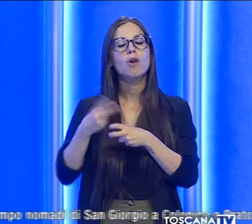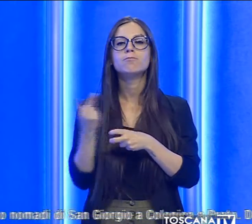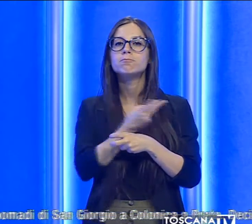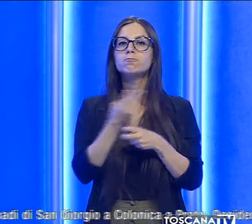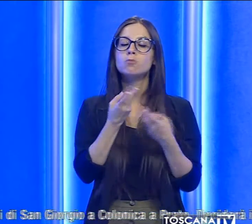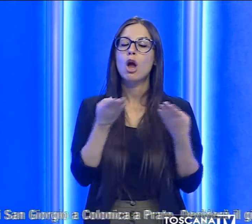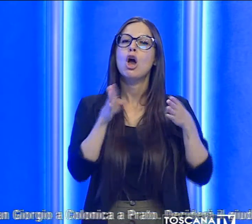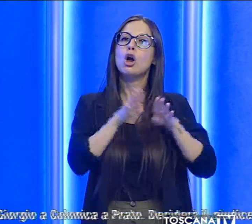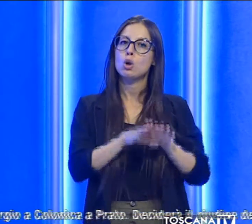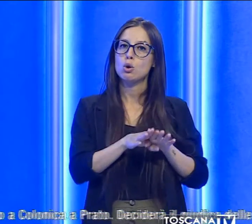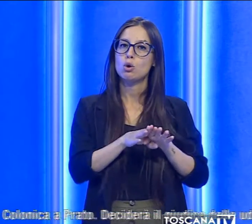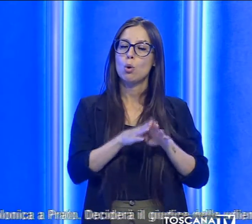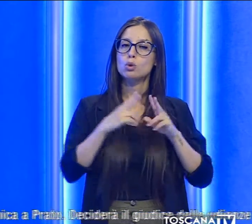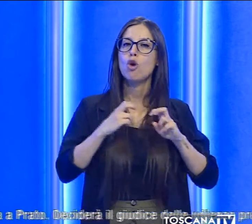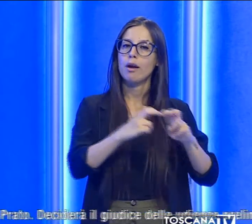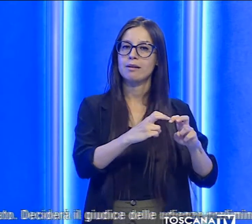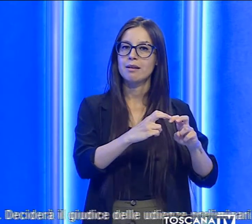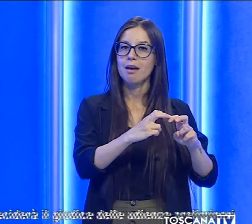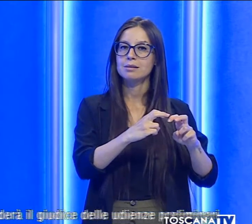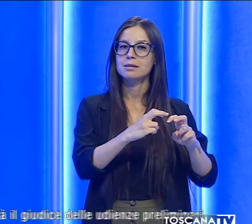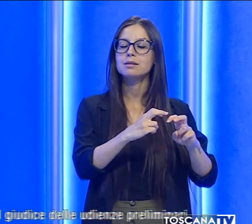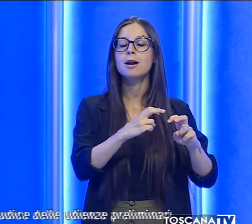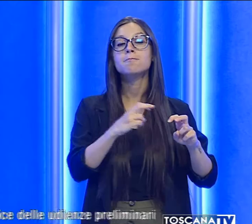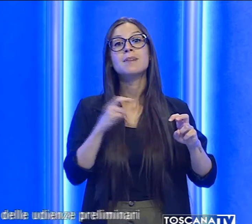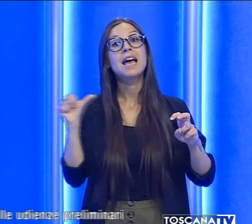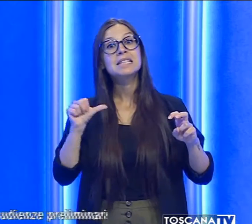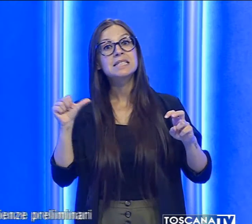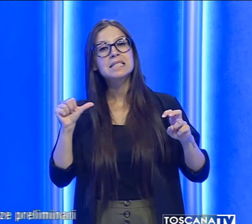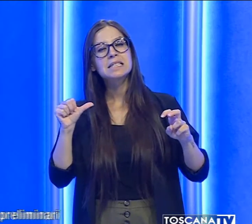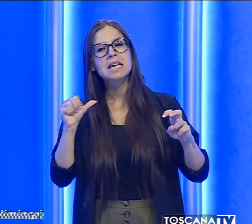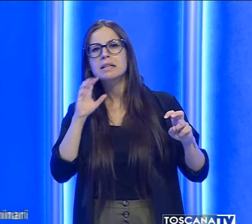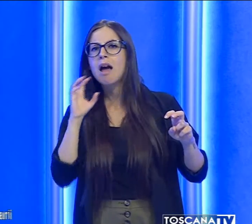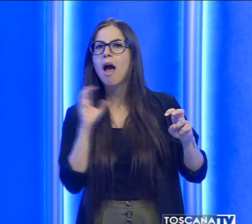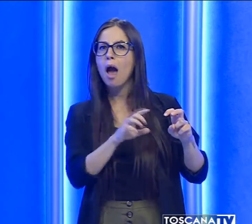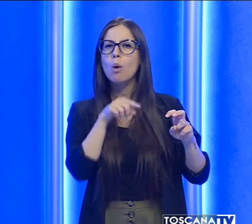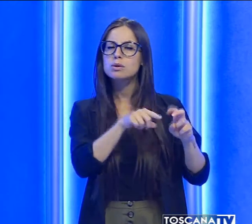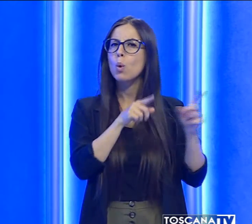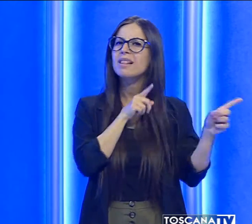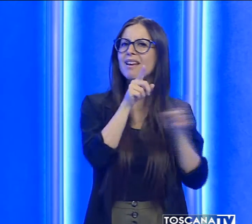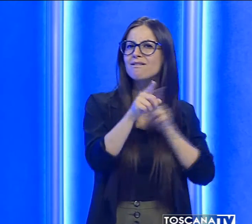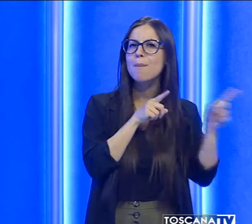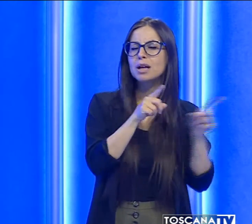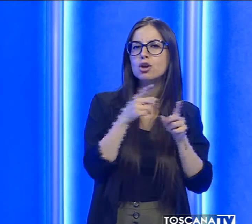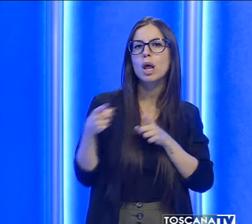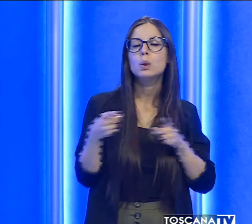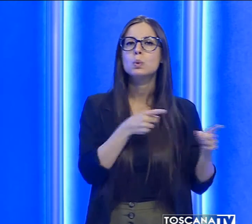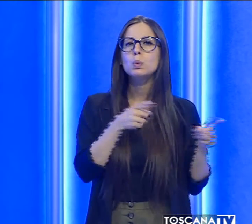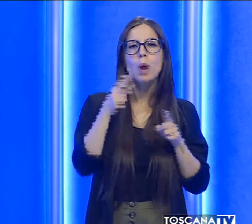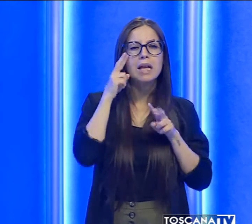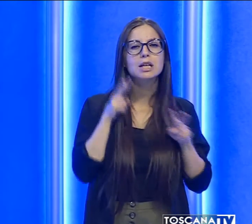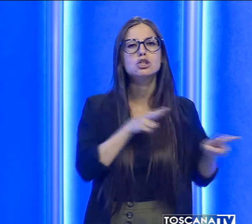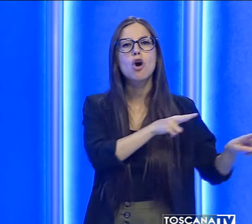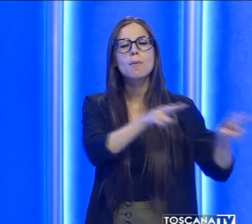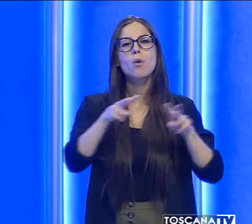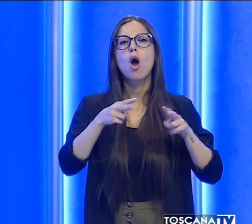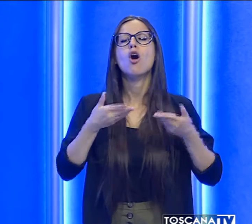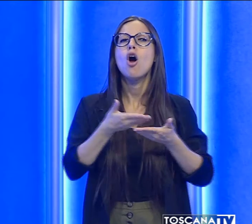parlamentare accusato dai sinti di averli diffamati durante il sopralluogo al campo nomadi di San